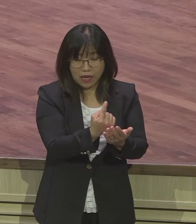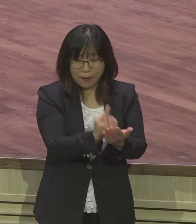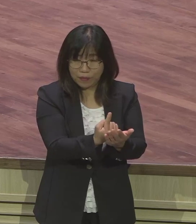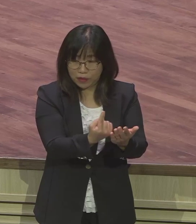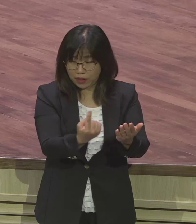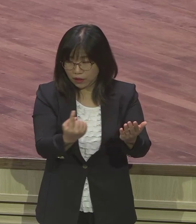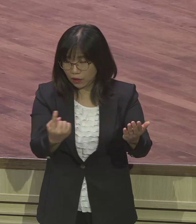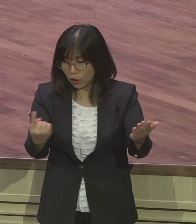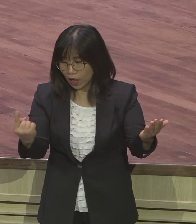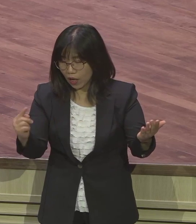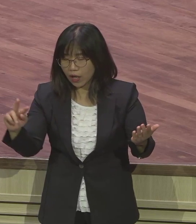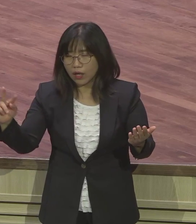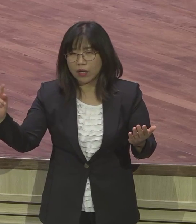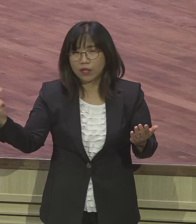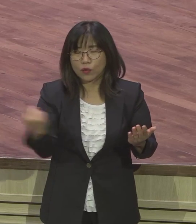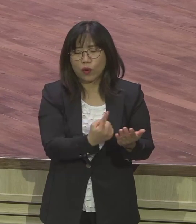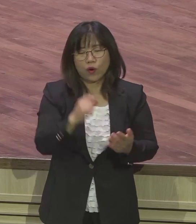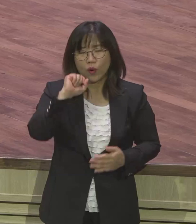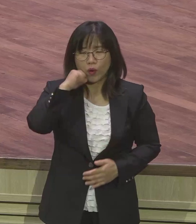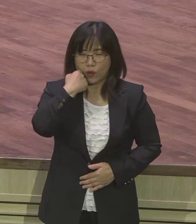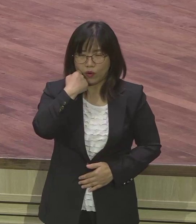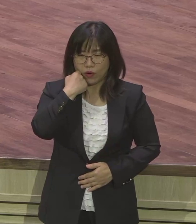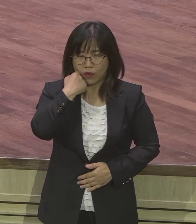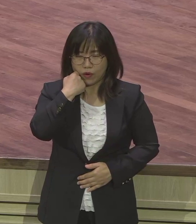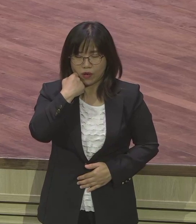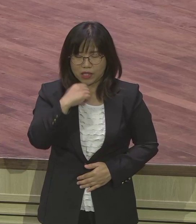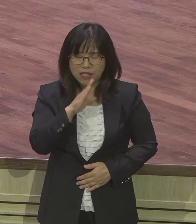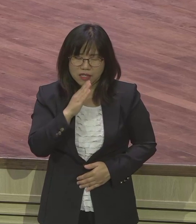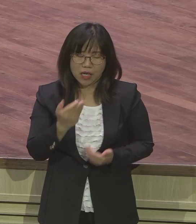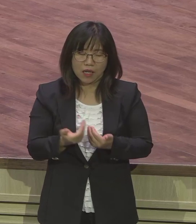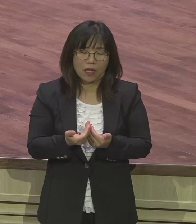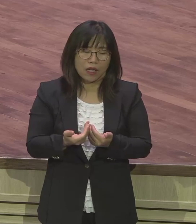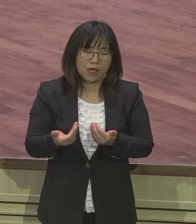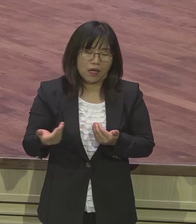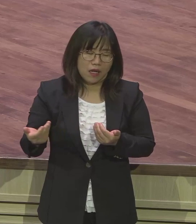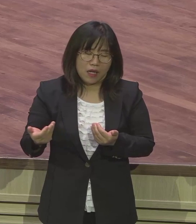돌아오기가 쉽지 않아요 엄청난 고통과 시간이 소요됩니다